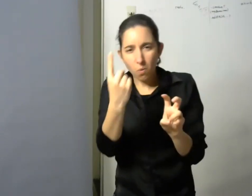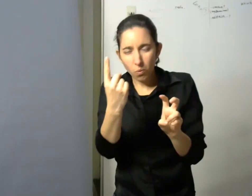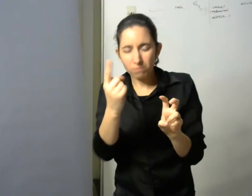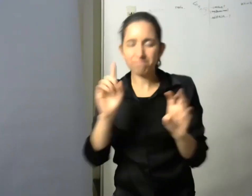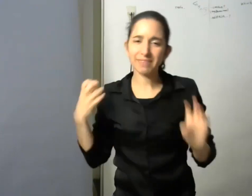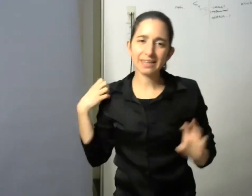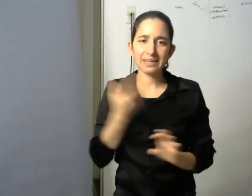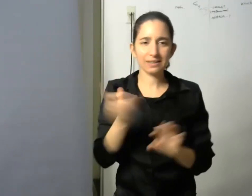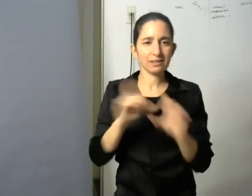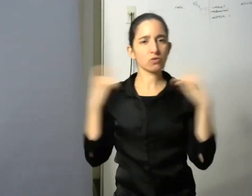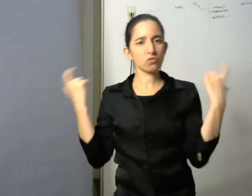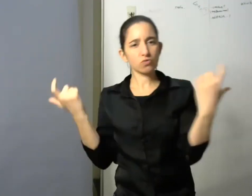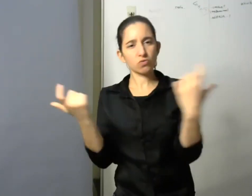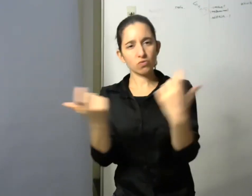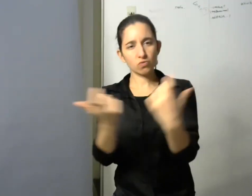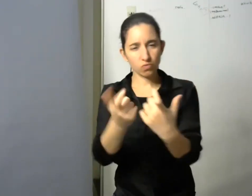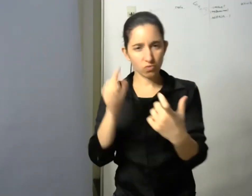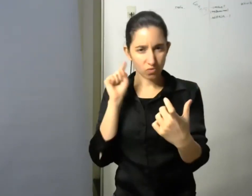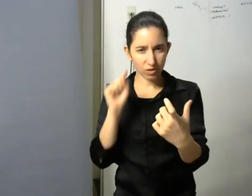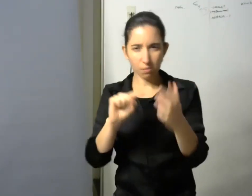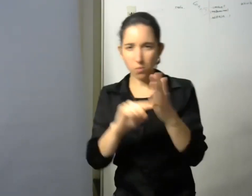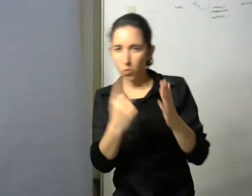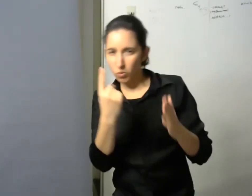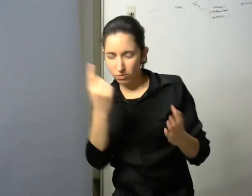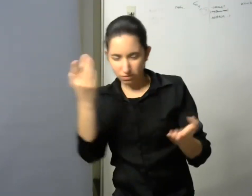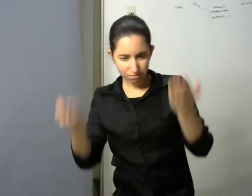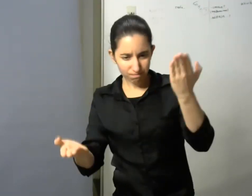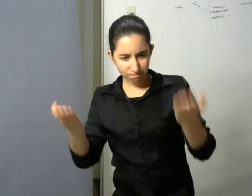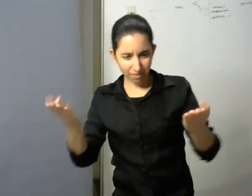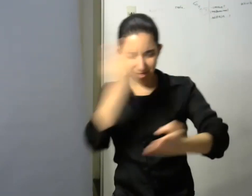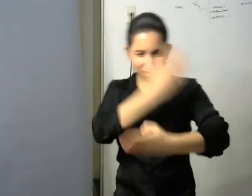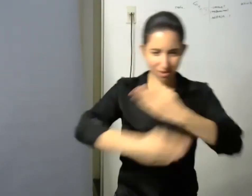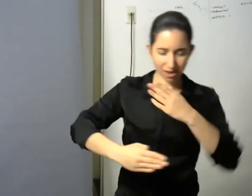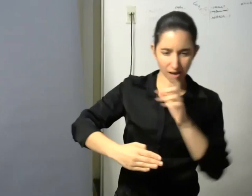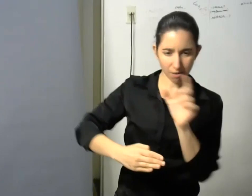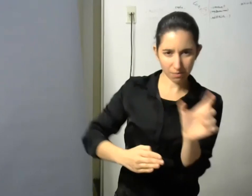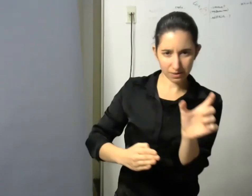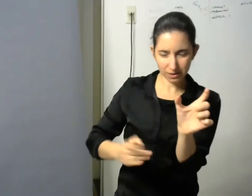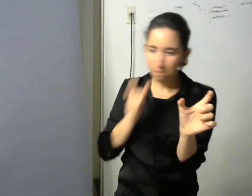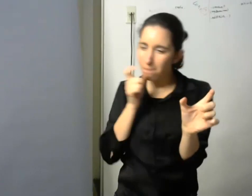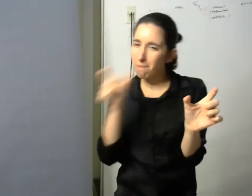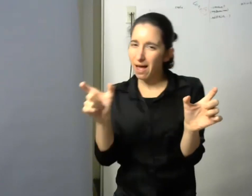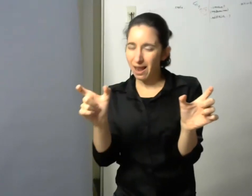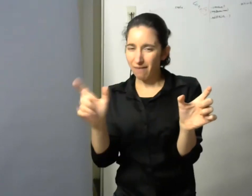respecto de el término discapacidad y el término anomalía lo considera históricamente